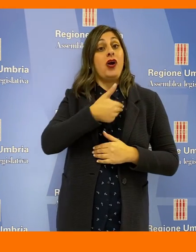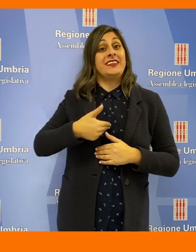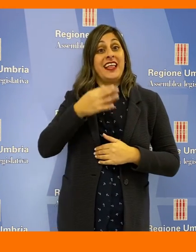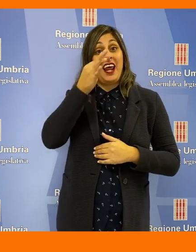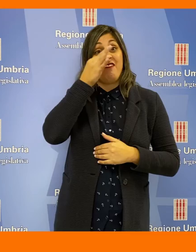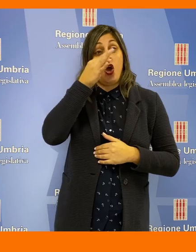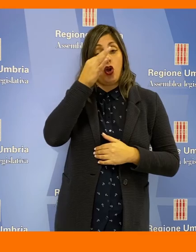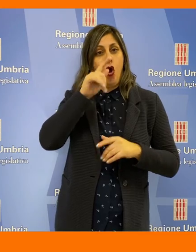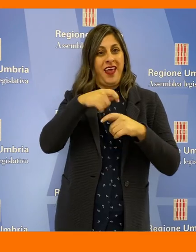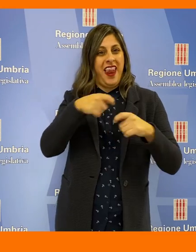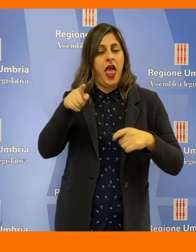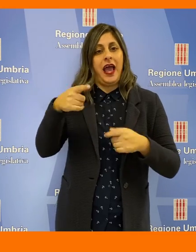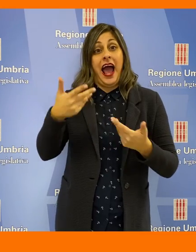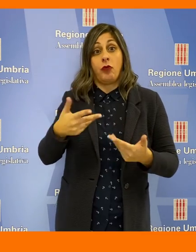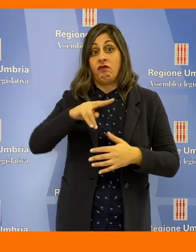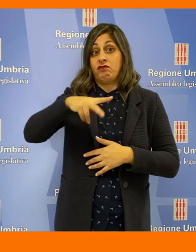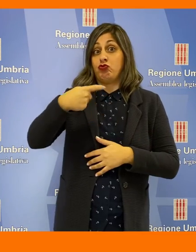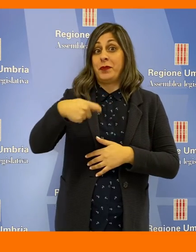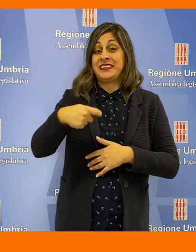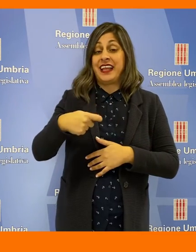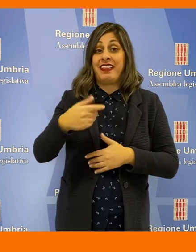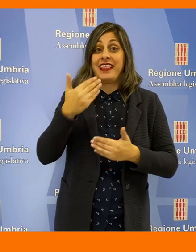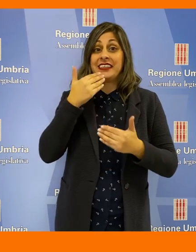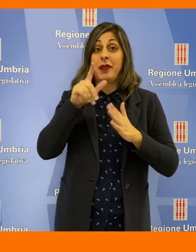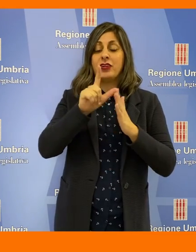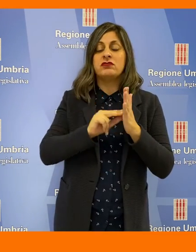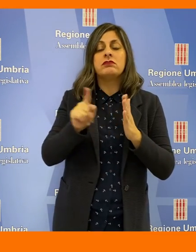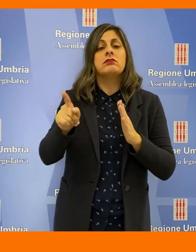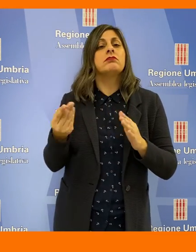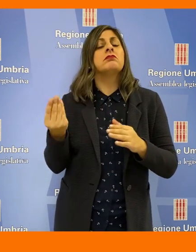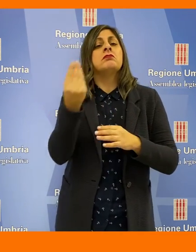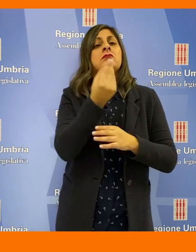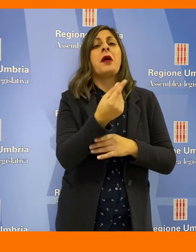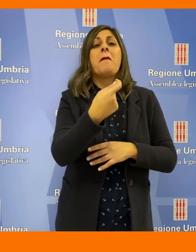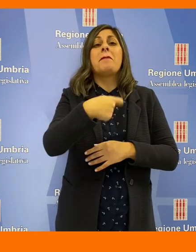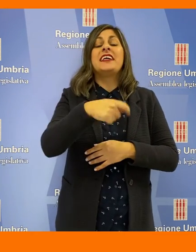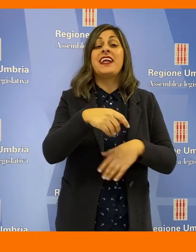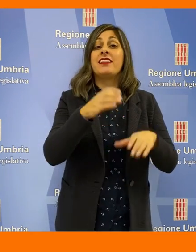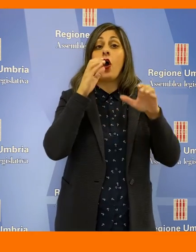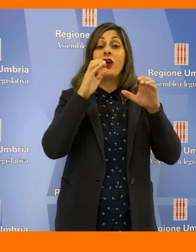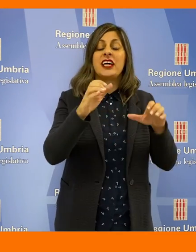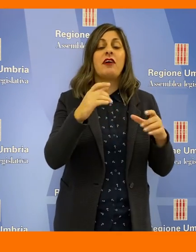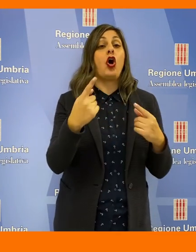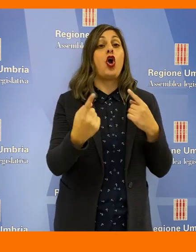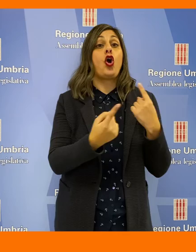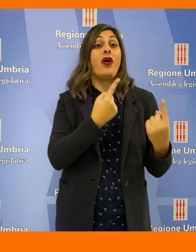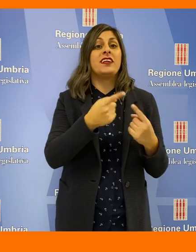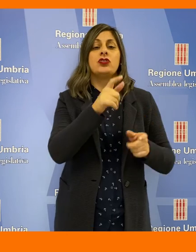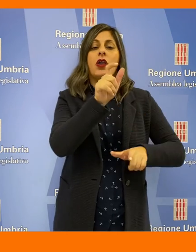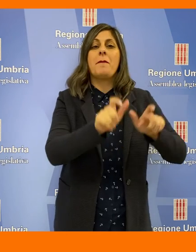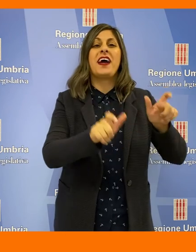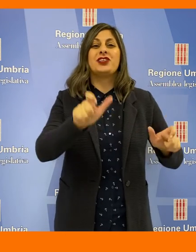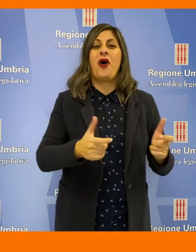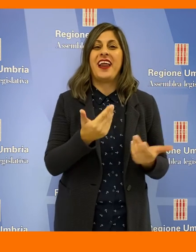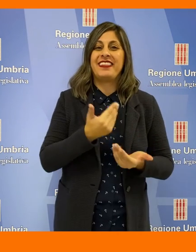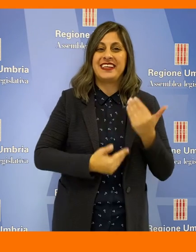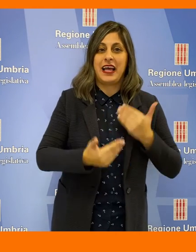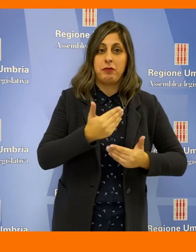consigliera Paola Fioroni della Lega, vicepresidente dell'Assemblea Legislativa, a presidente dell'osservatorio sulla condizione delle